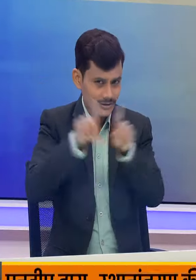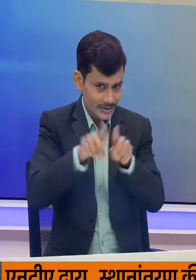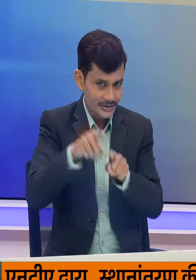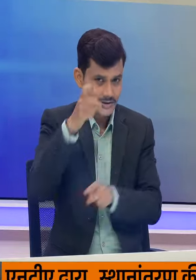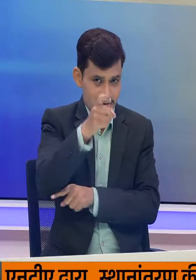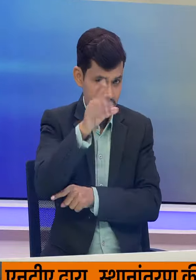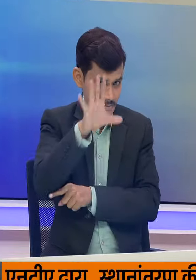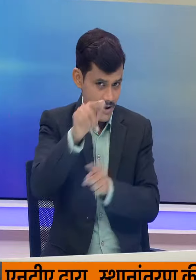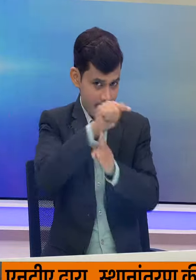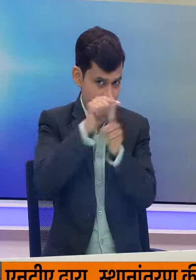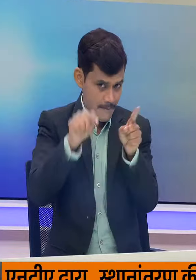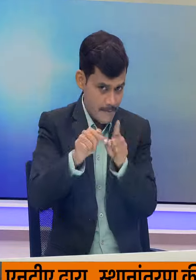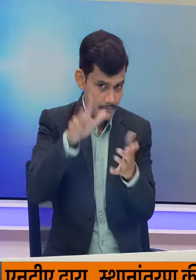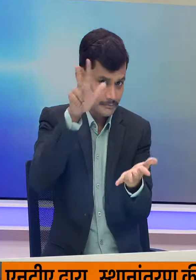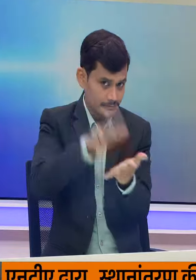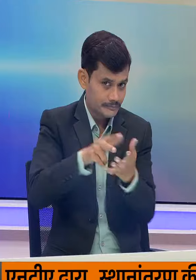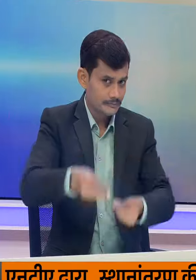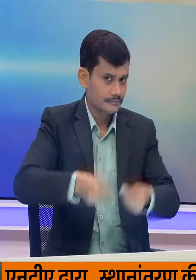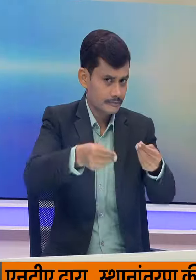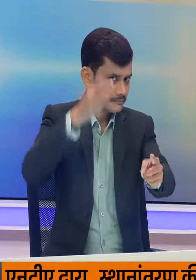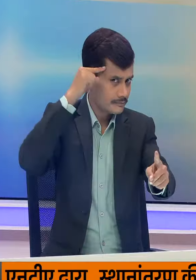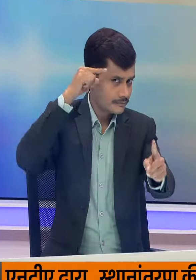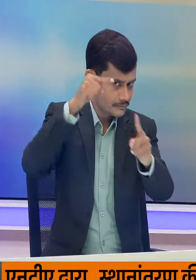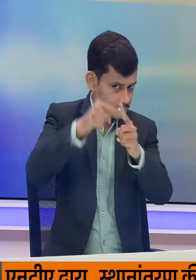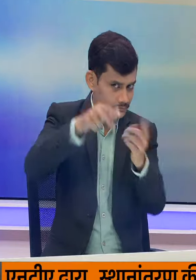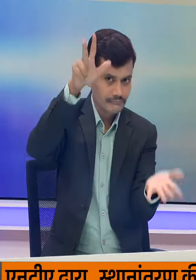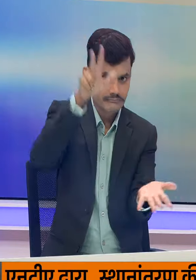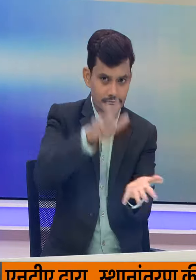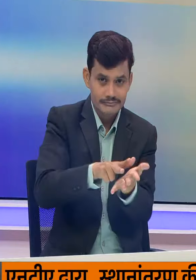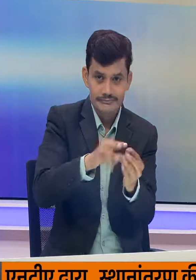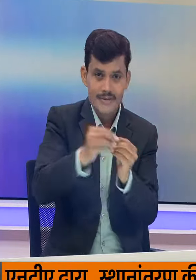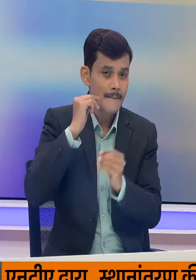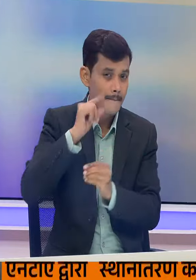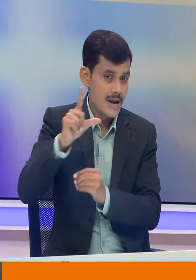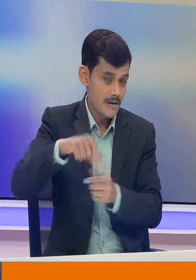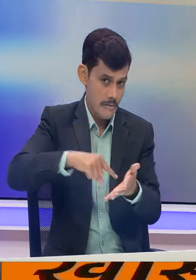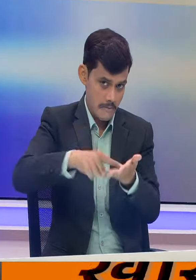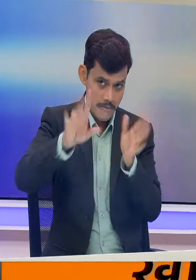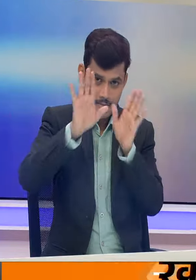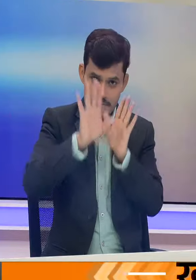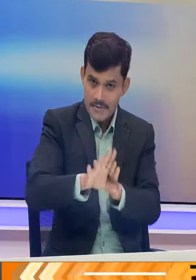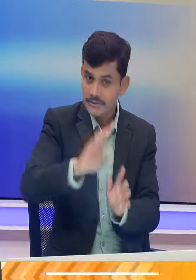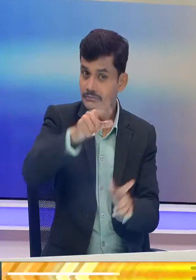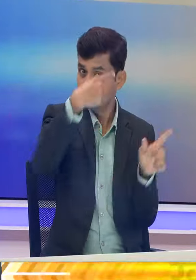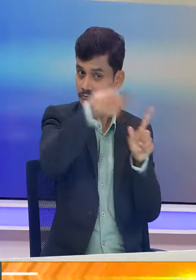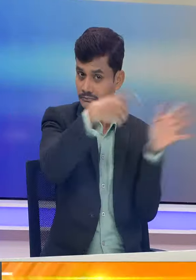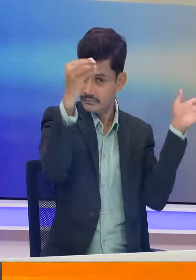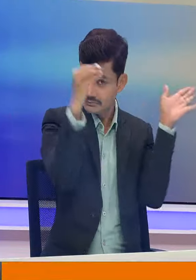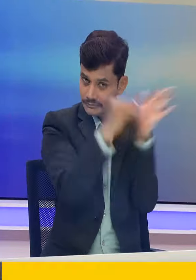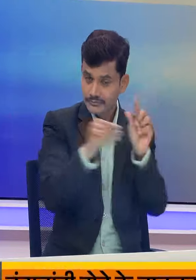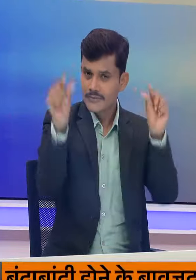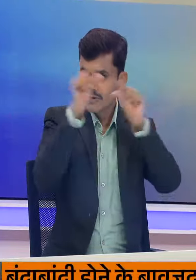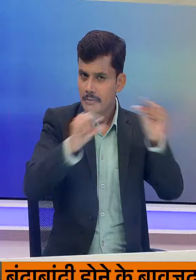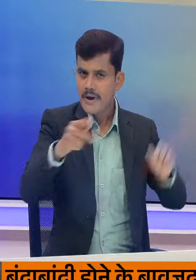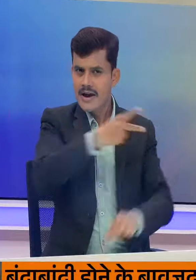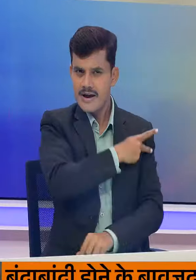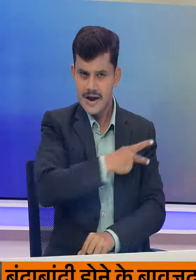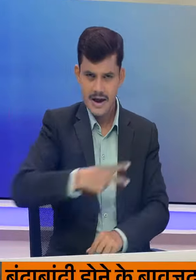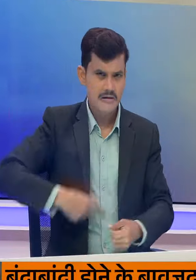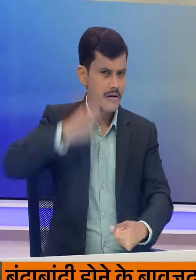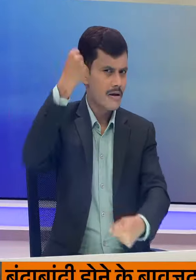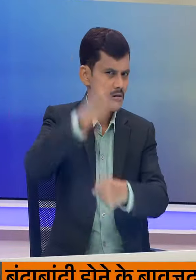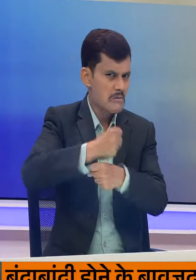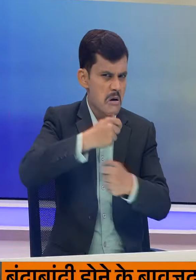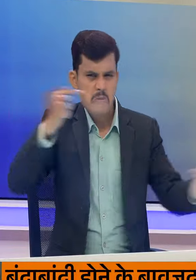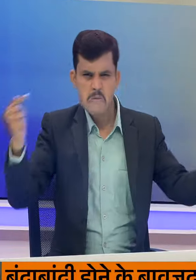75% आरक्षन तै करने वाले विधे को मनसूरी दे दी है इस पोस्ट के बाद करनाटक सरकार के फैसले का चौध